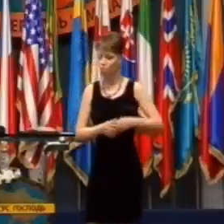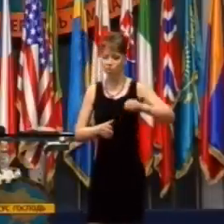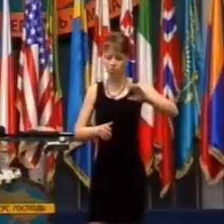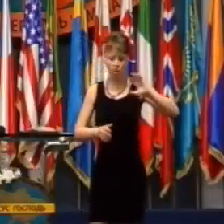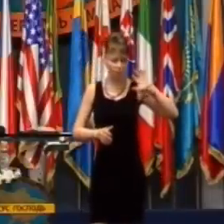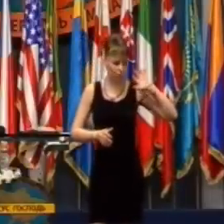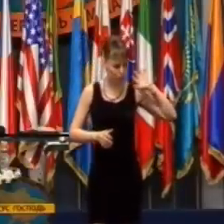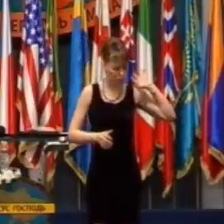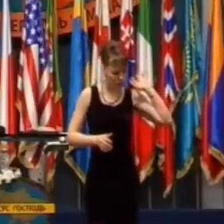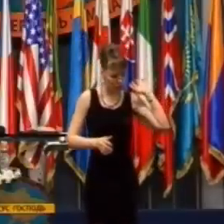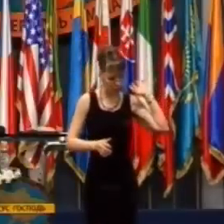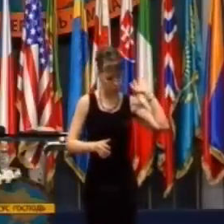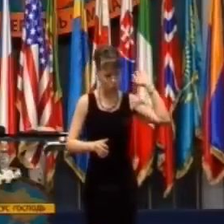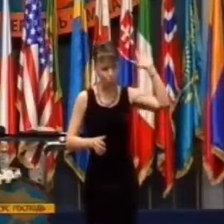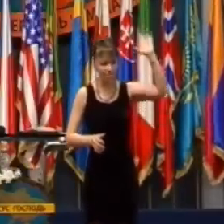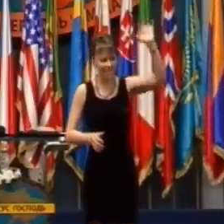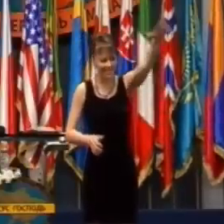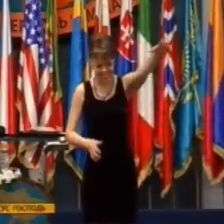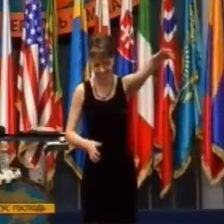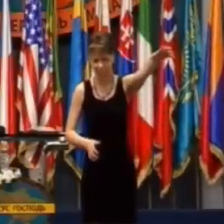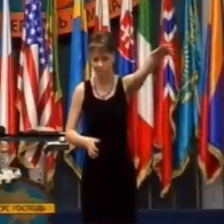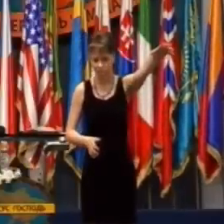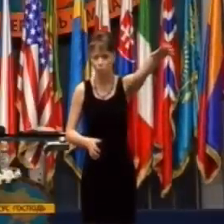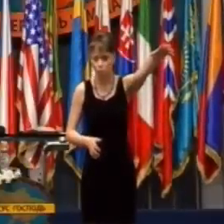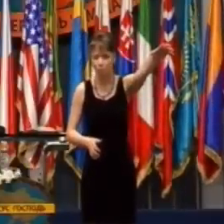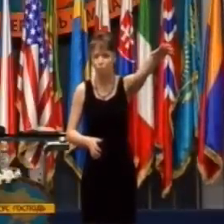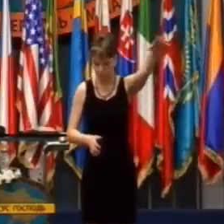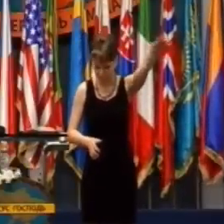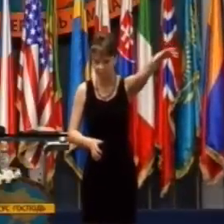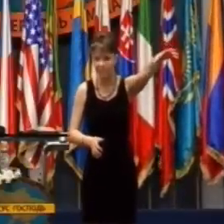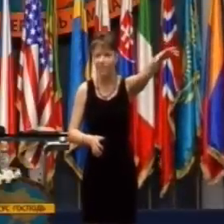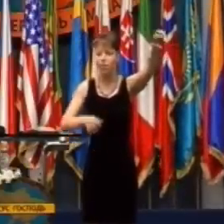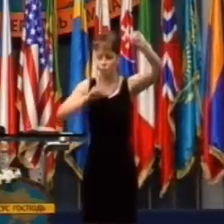načo je tá raketa zacielená zmizne.